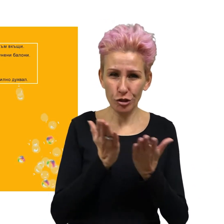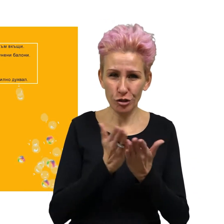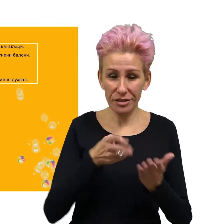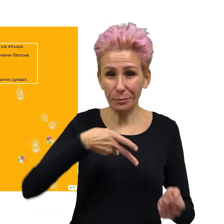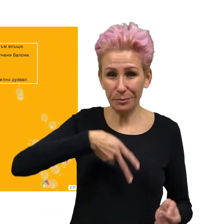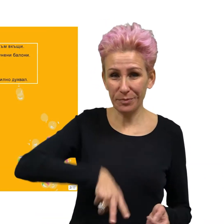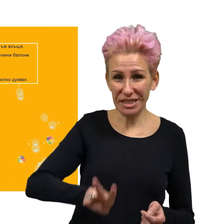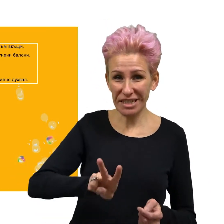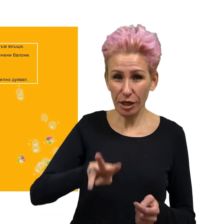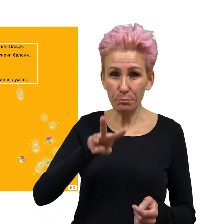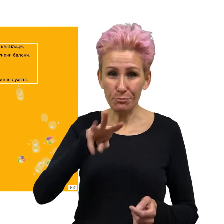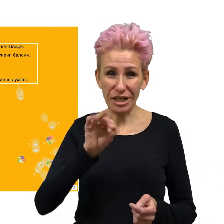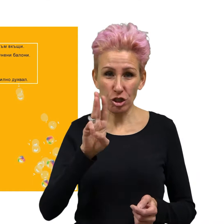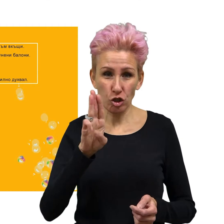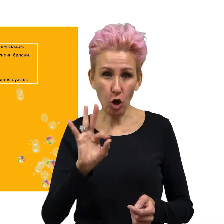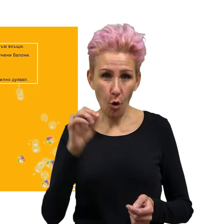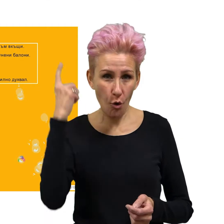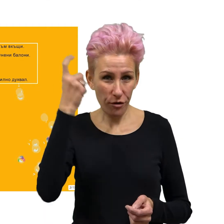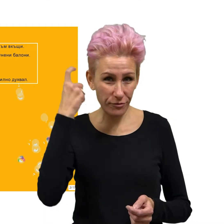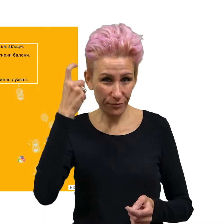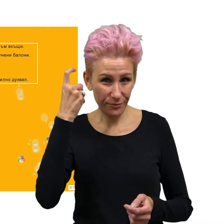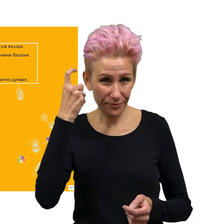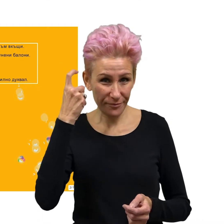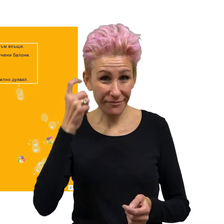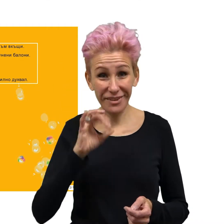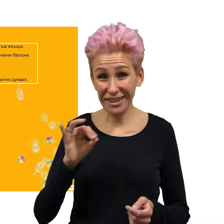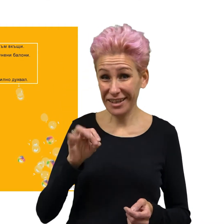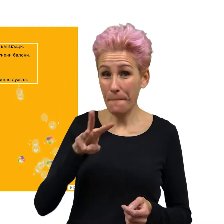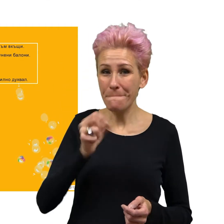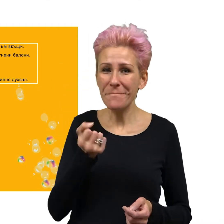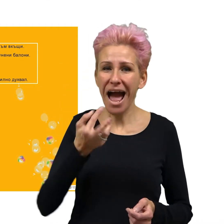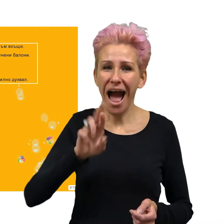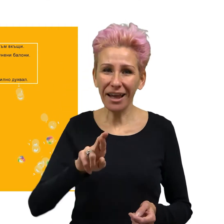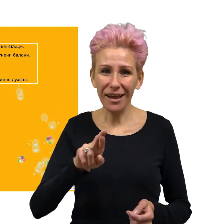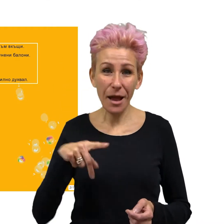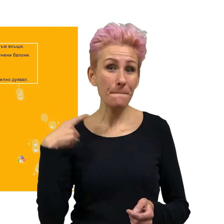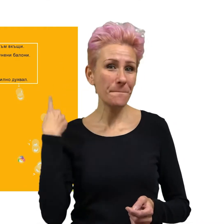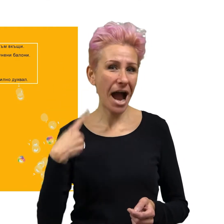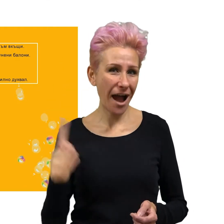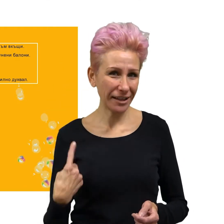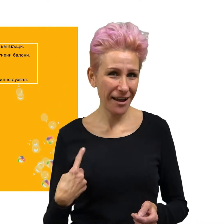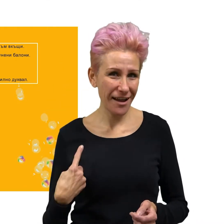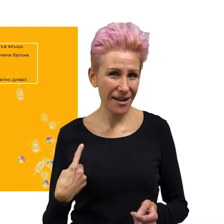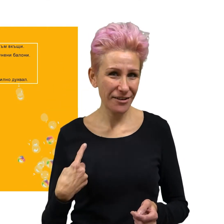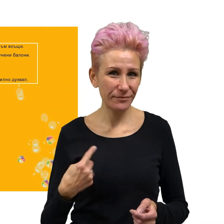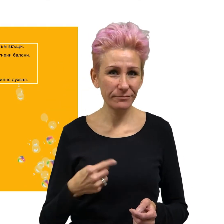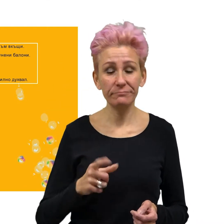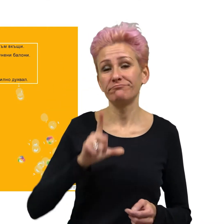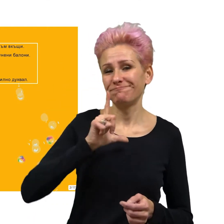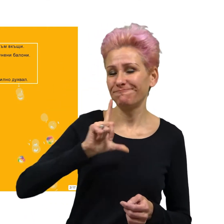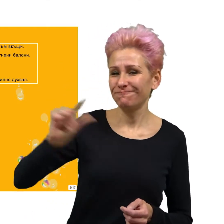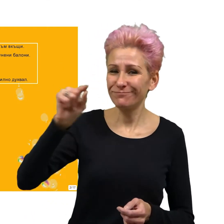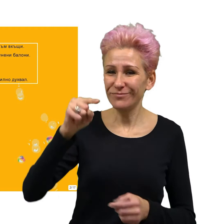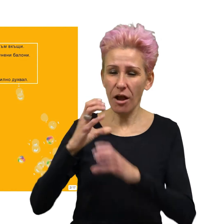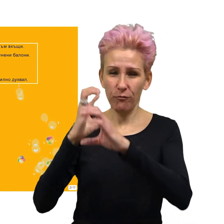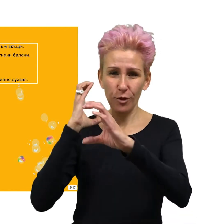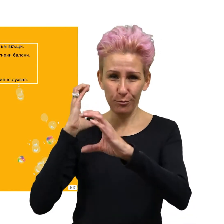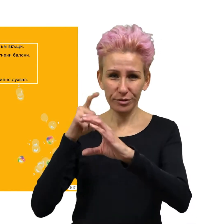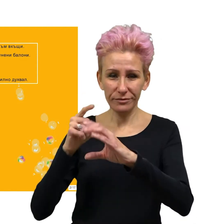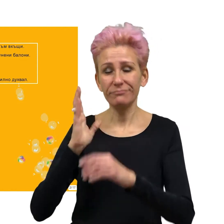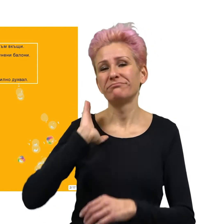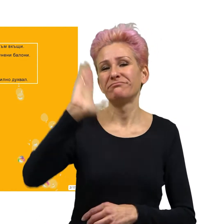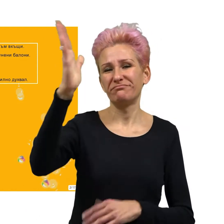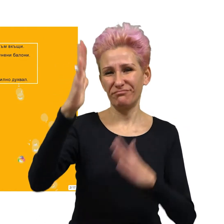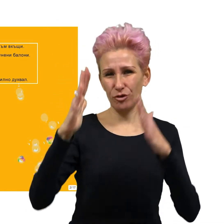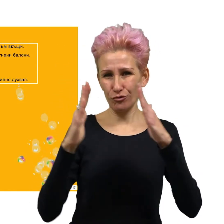След училище близнаците Мишо и Майя тръгнали с автобуса към вкъщи. На светофара видели човек, който продавал